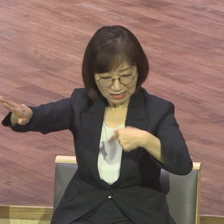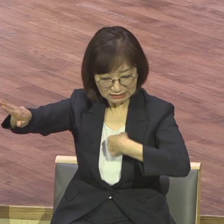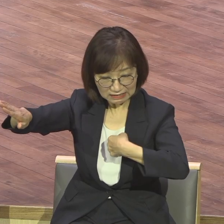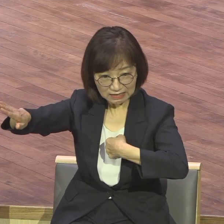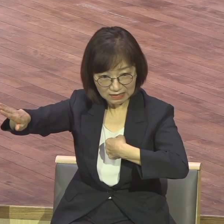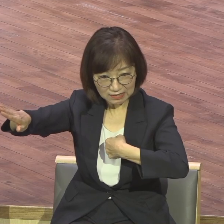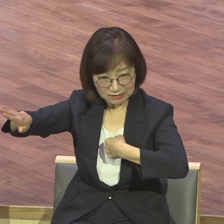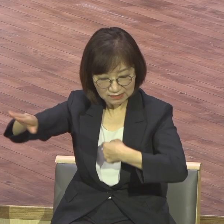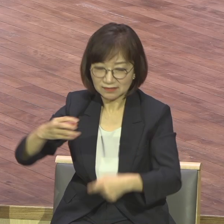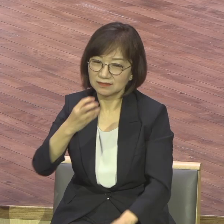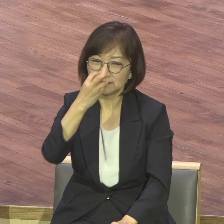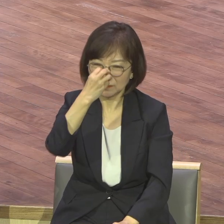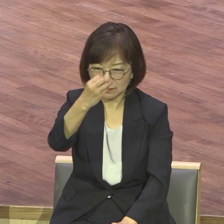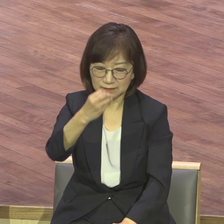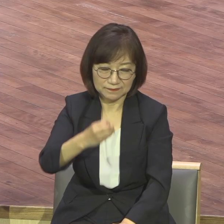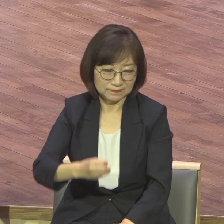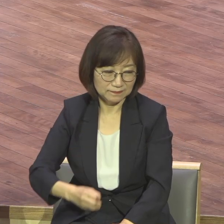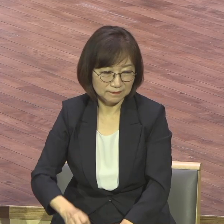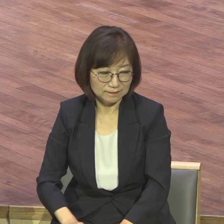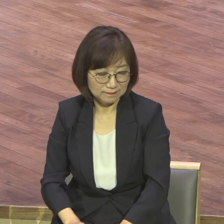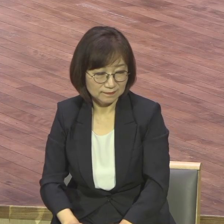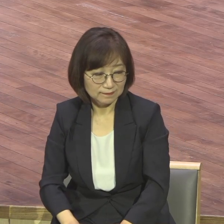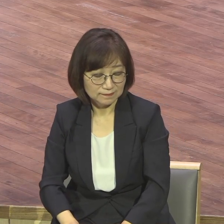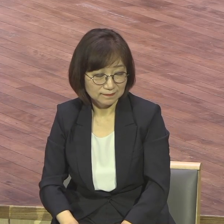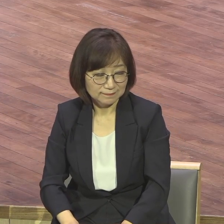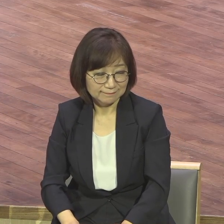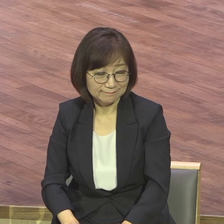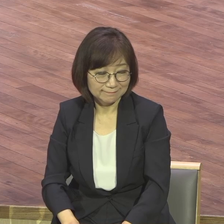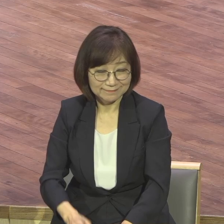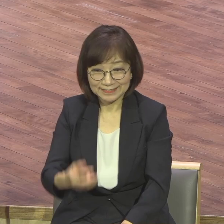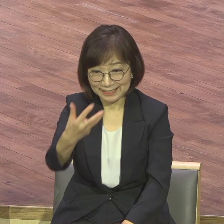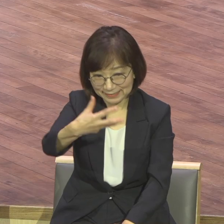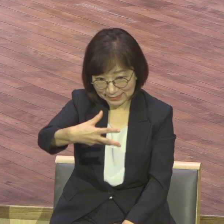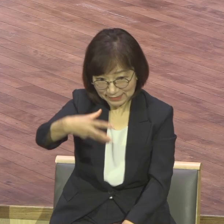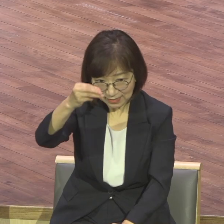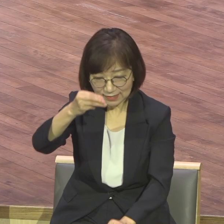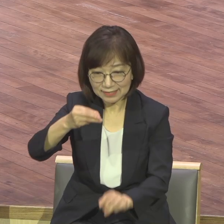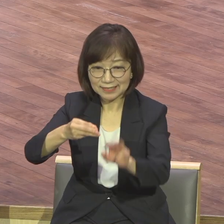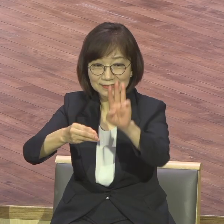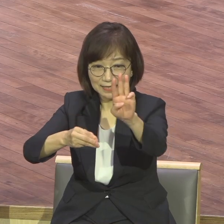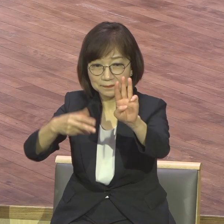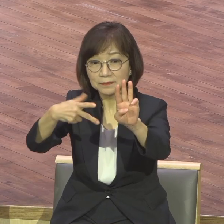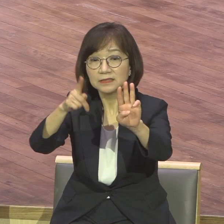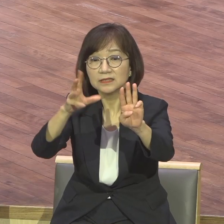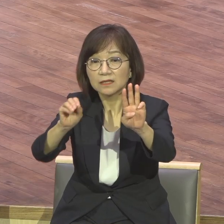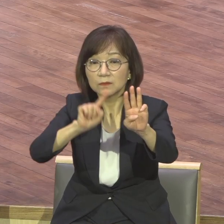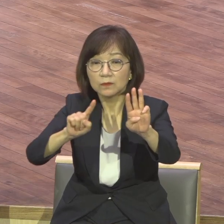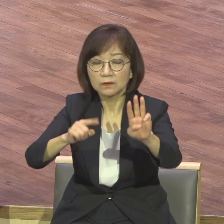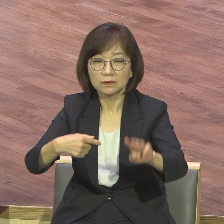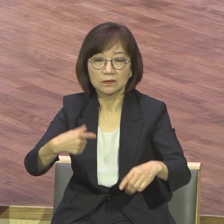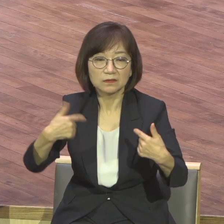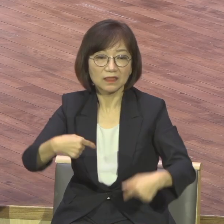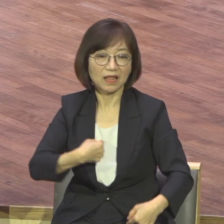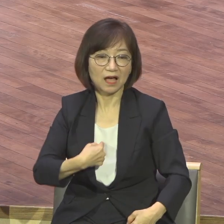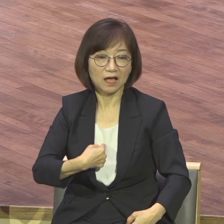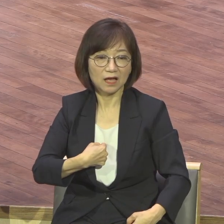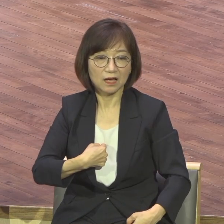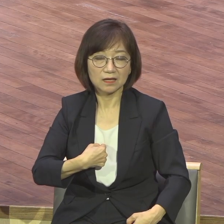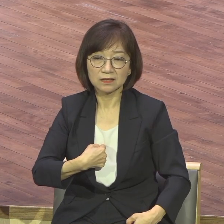여기 시작되는 겁니다 한마디로 상식 3장에 언제나 자기중심적으로 사는 사람 이사야 14장